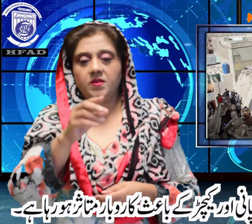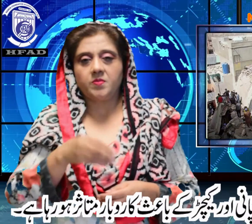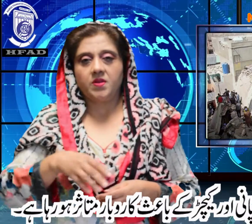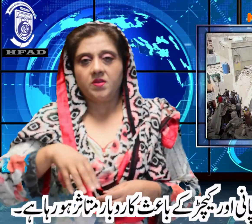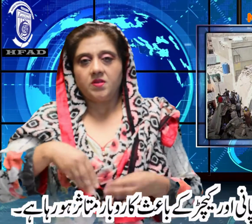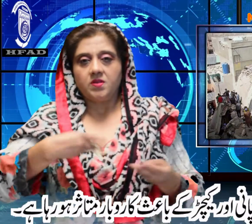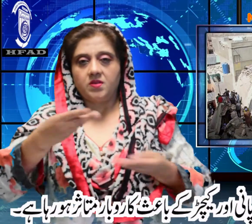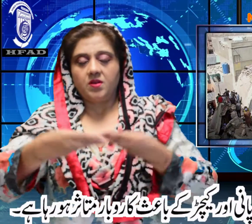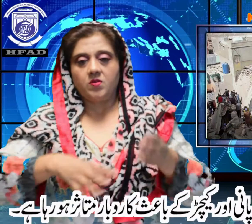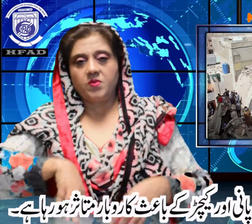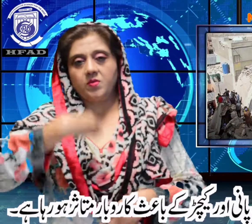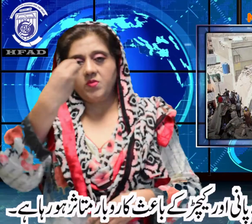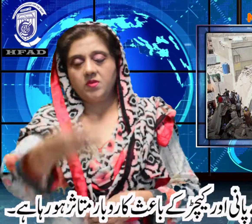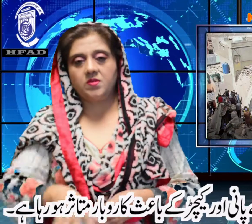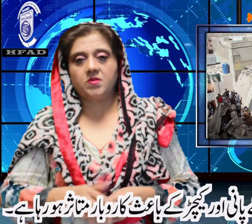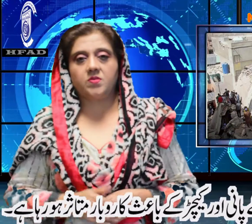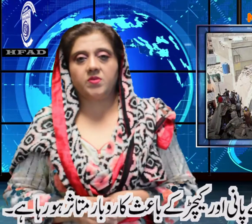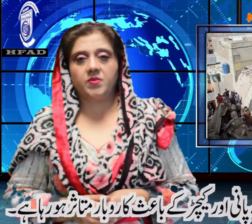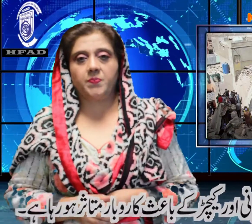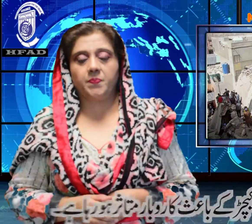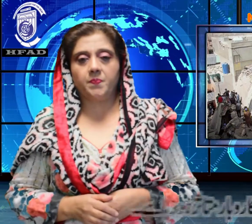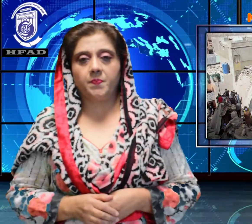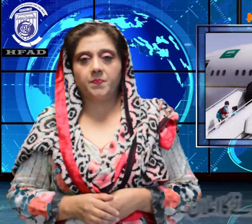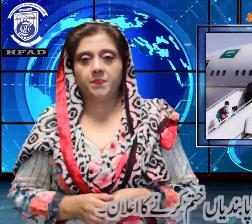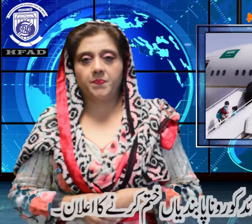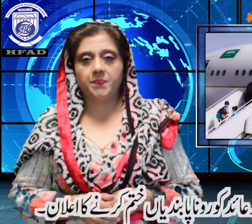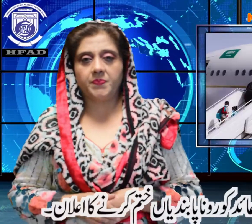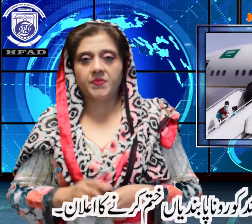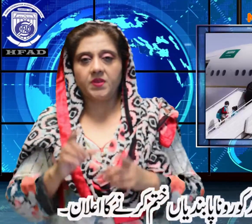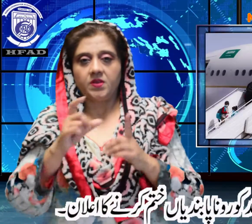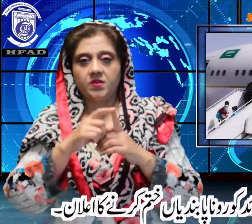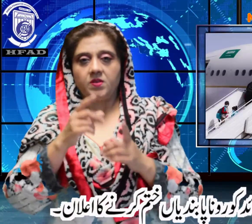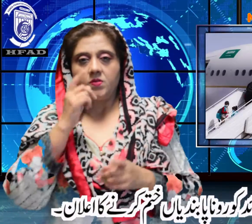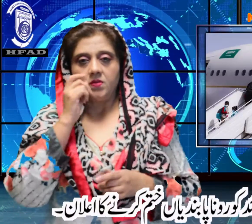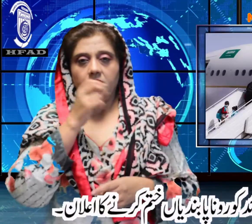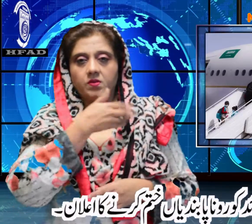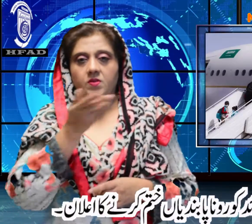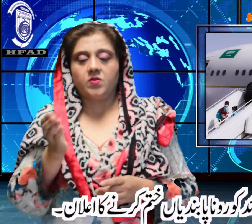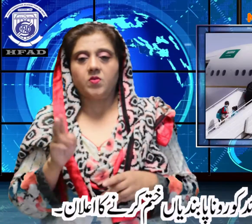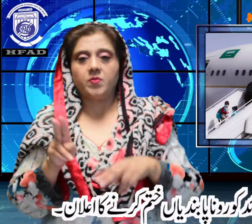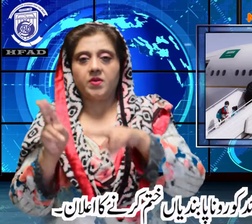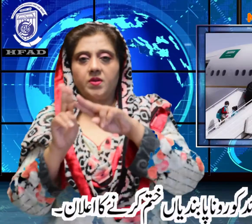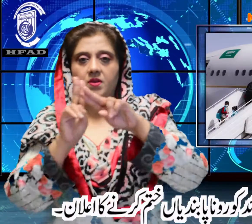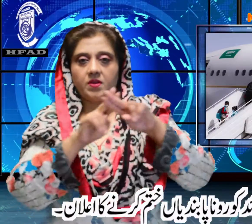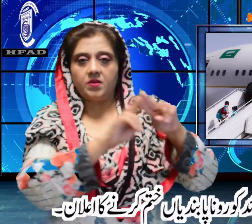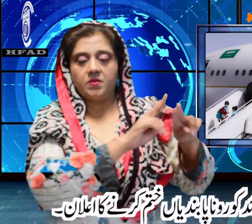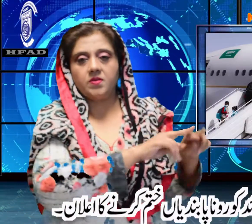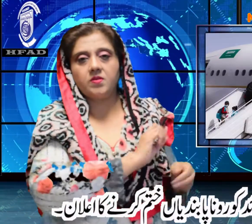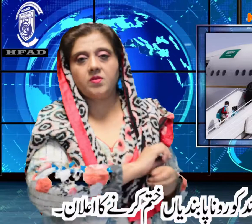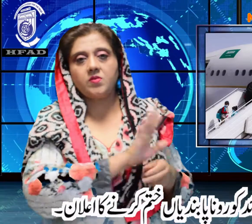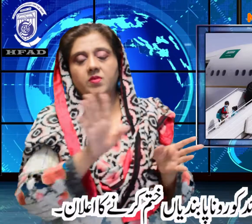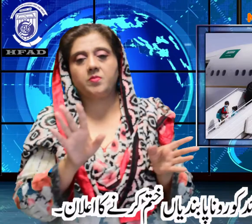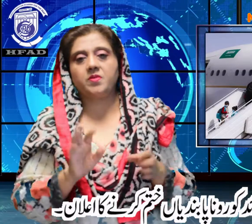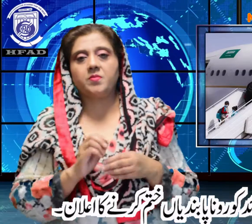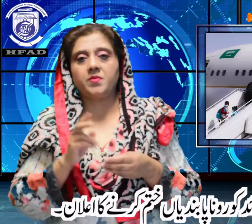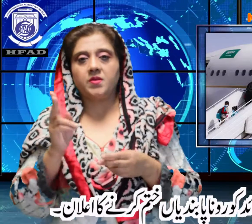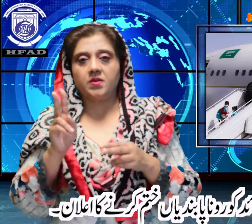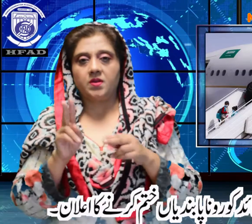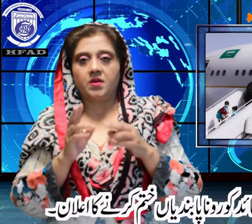متاثر ہو رہا ہے سعودی شہریوں پر آئے کرونا سفری پابندیاں ختم کرنے کا اعلان